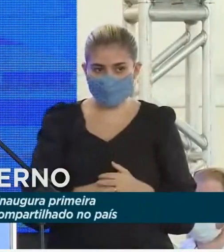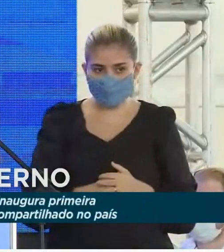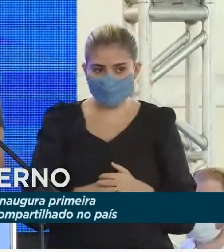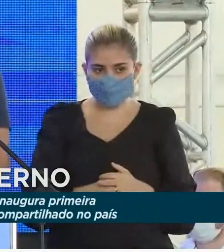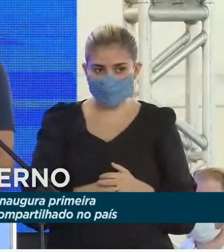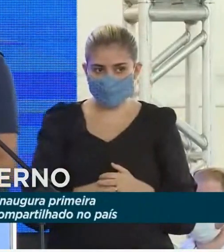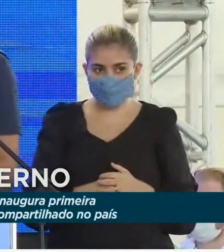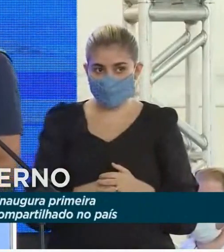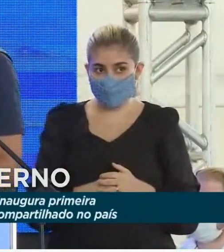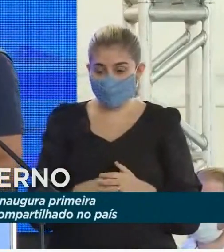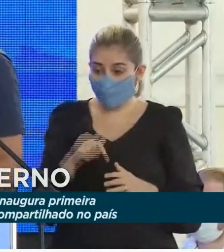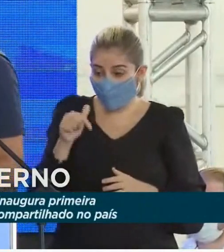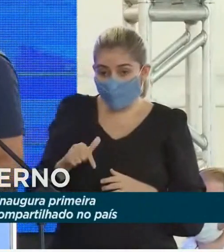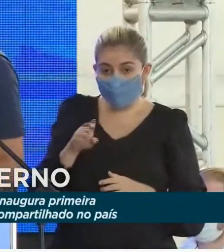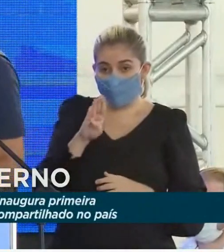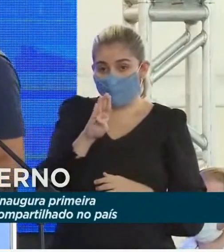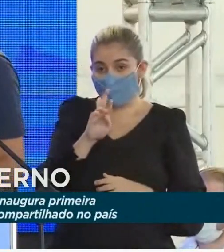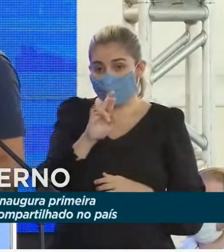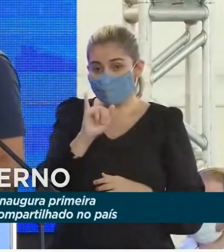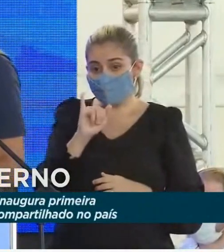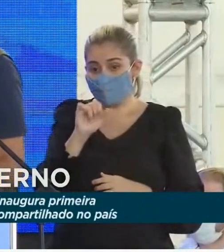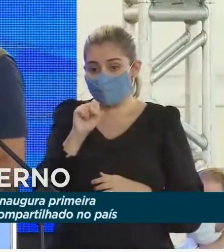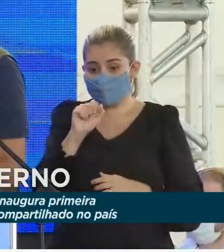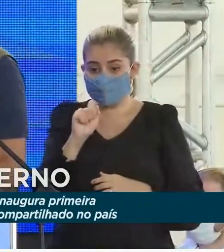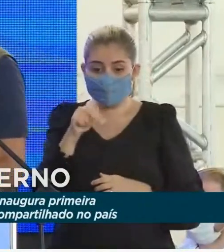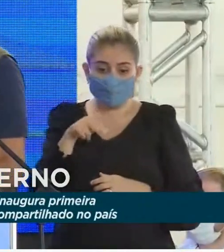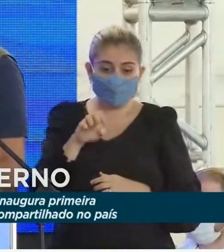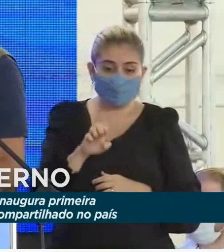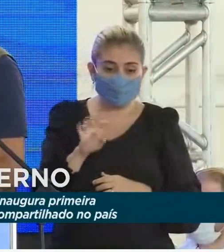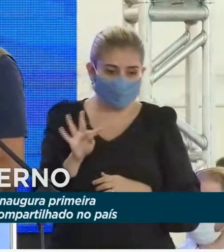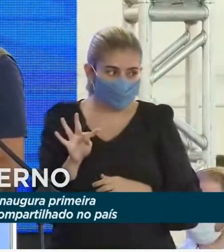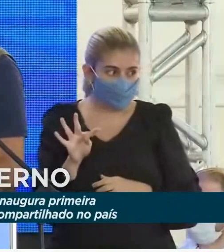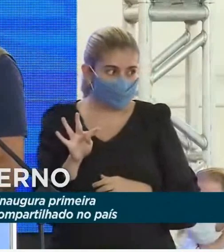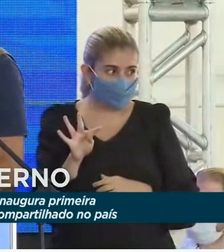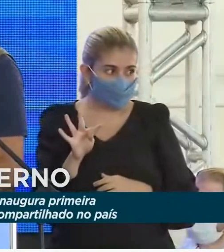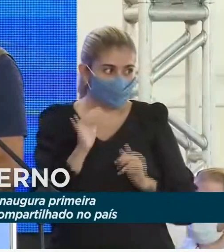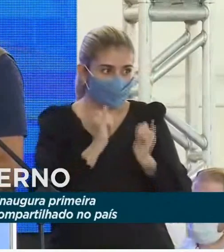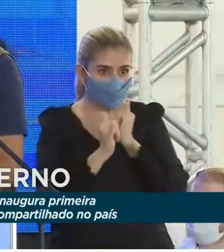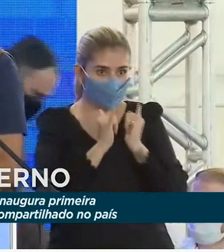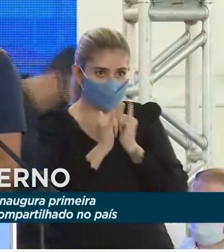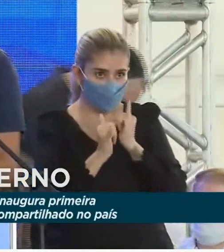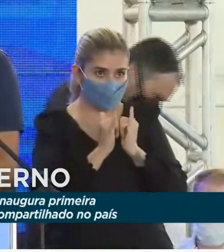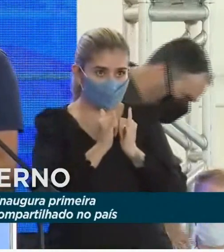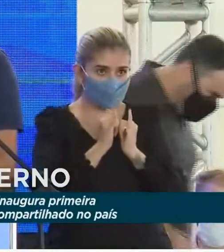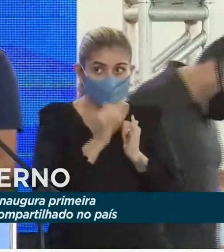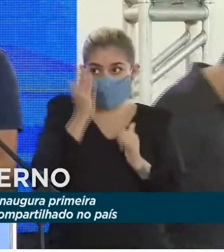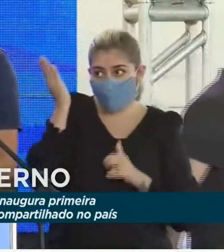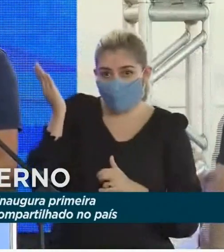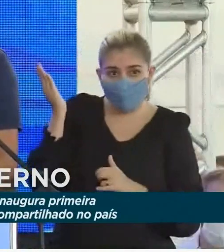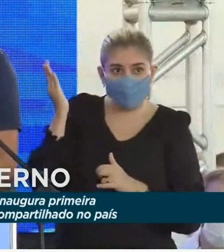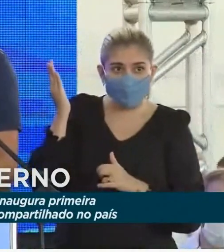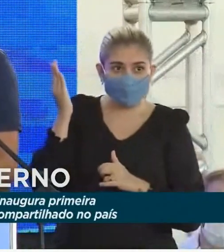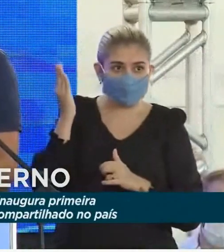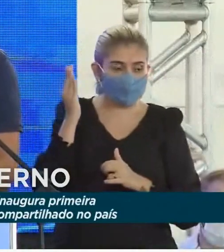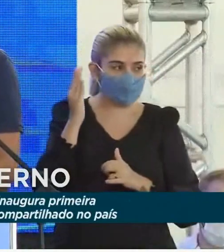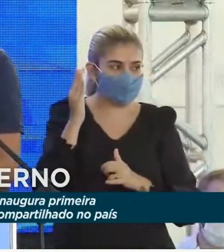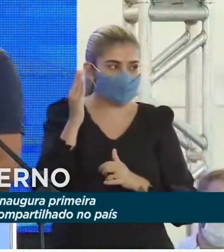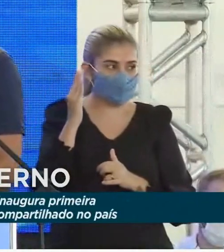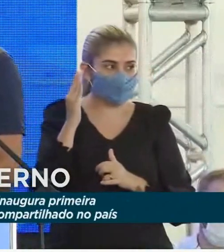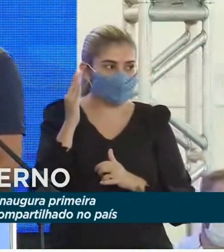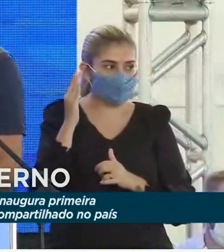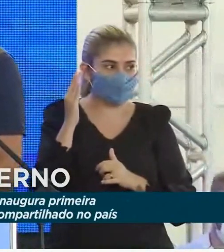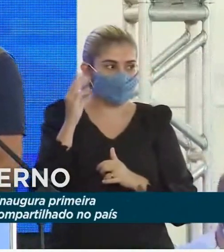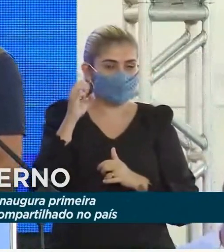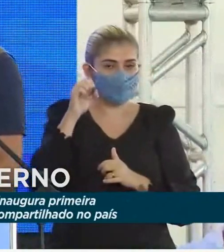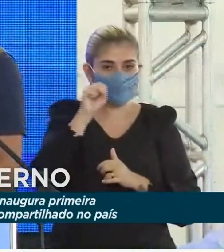Aqui tem a Brisa Neto, Galeno, aqui do lado, na sua cidade, São Miguel, e